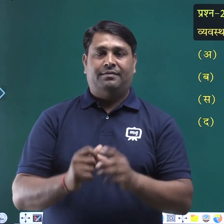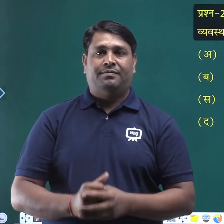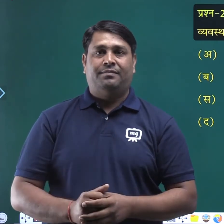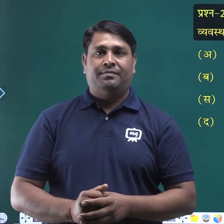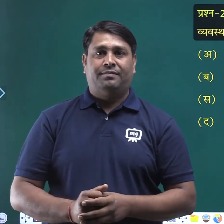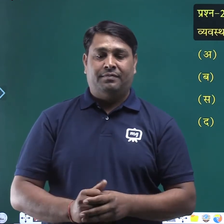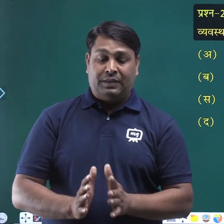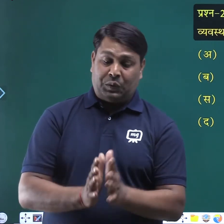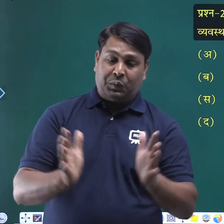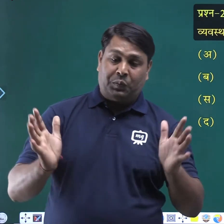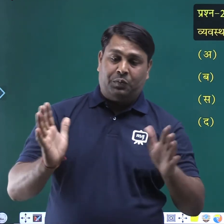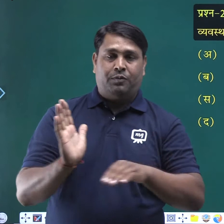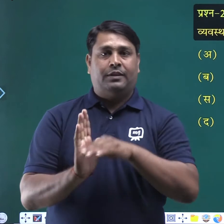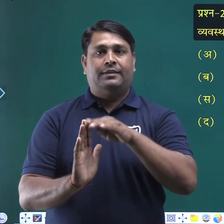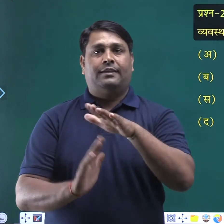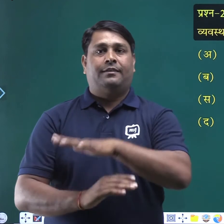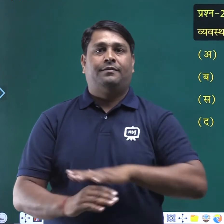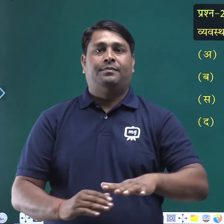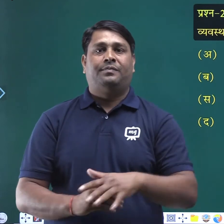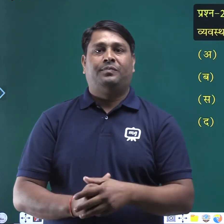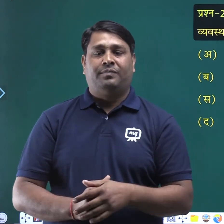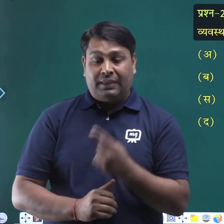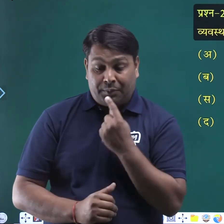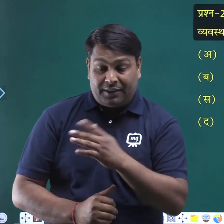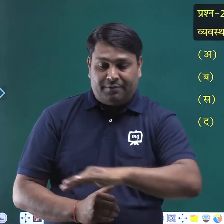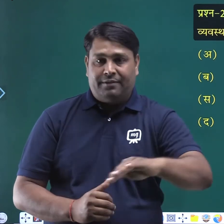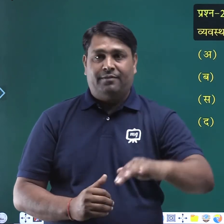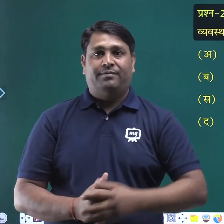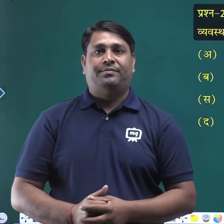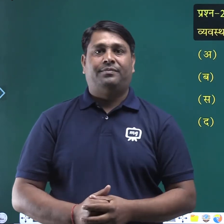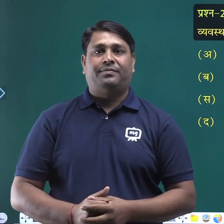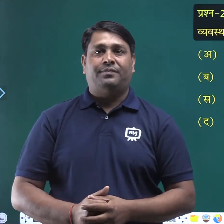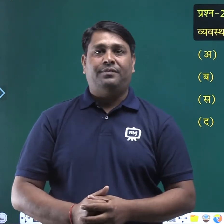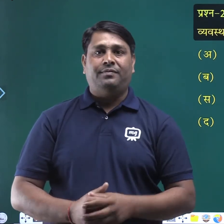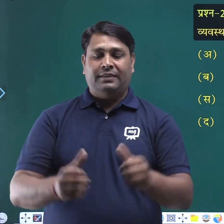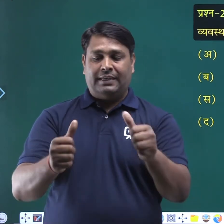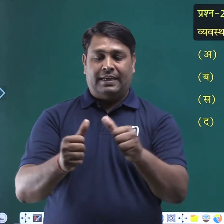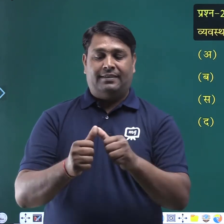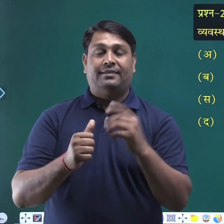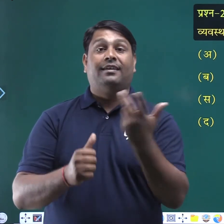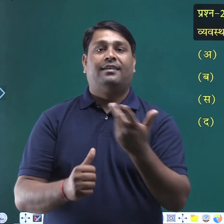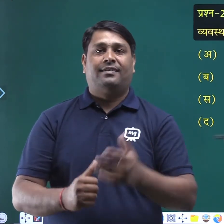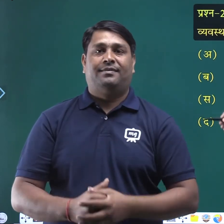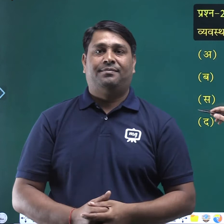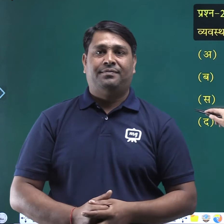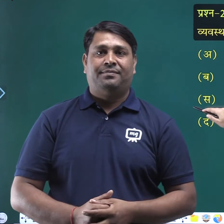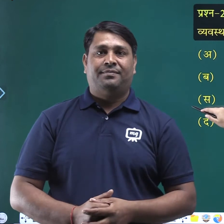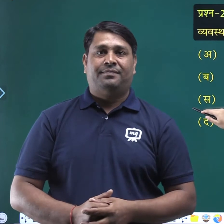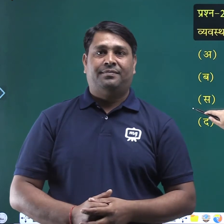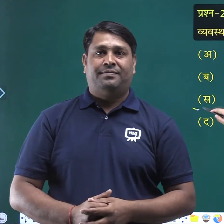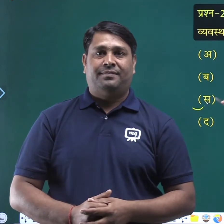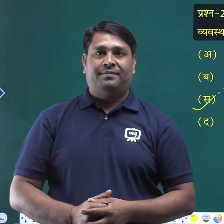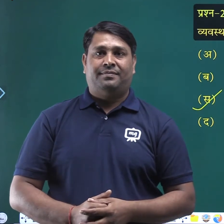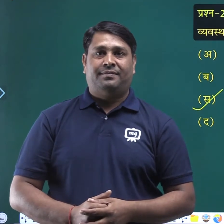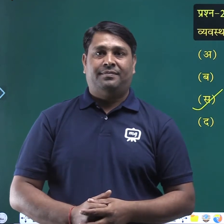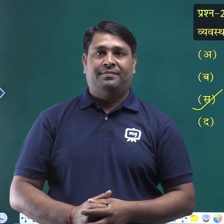बहुस स्तरिये बताओ बच्चों क्या उत्तर आएगा? से